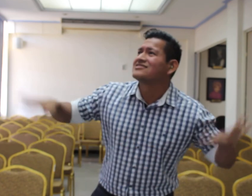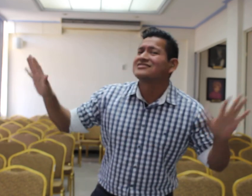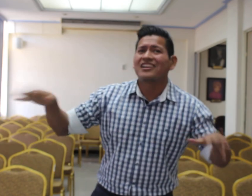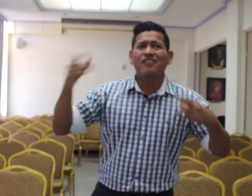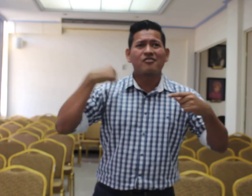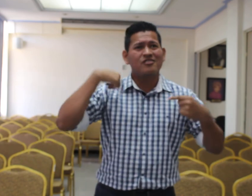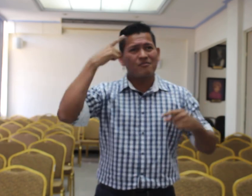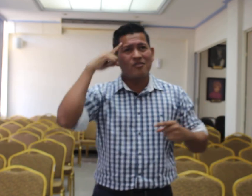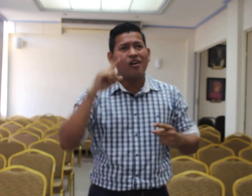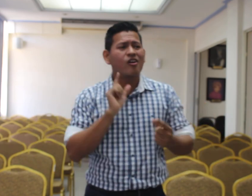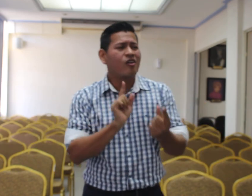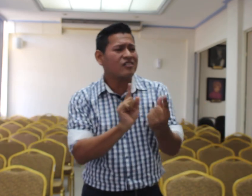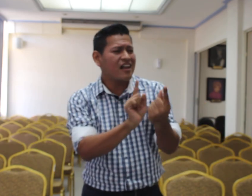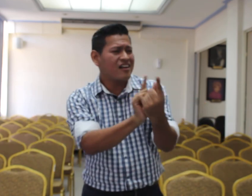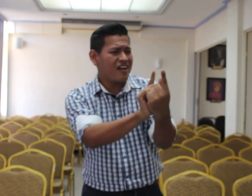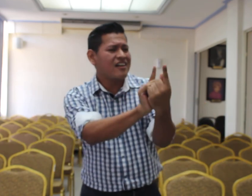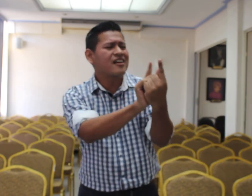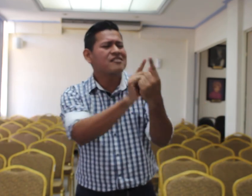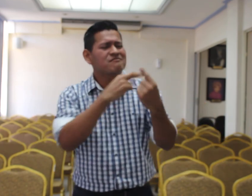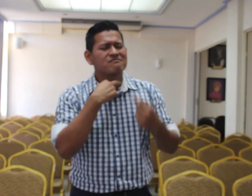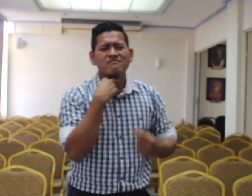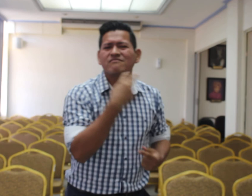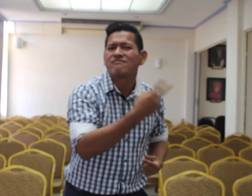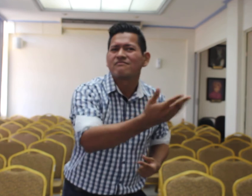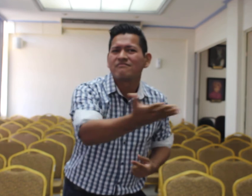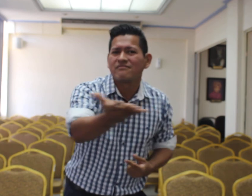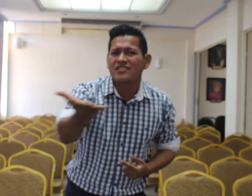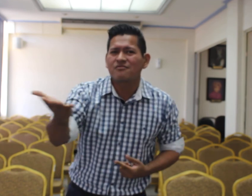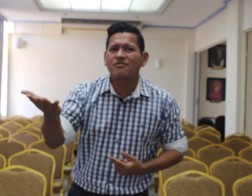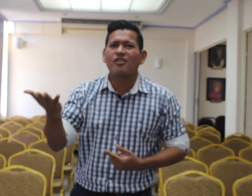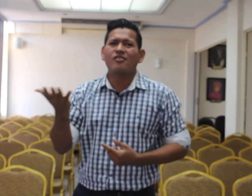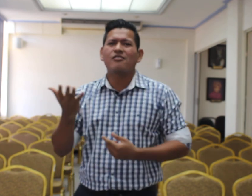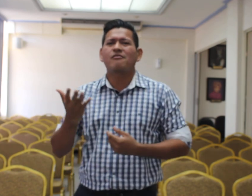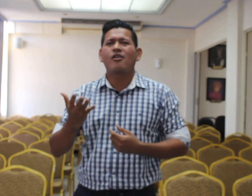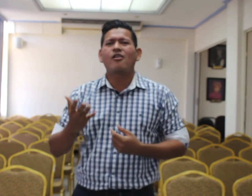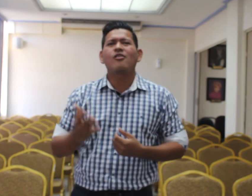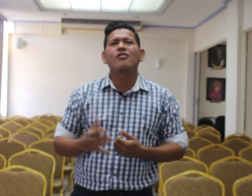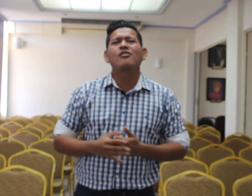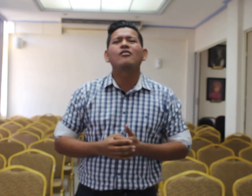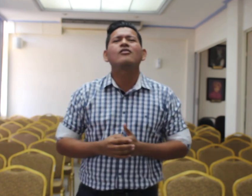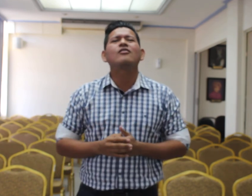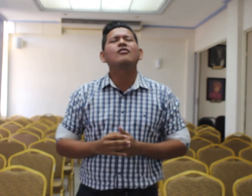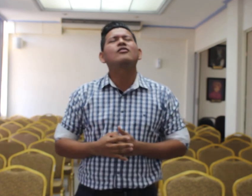Yo tengo que encontrar mi voz.